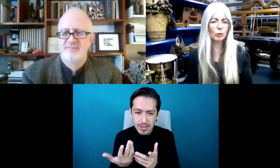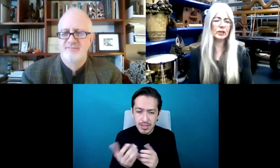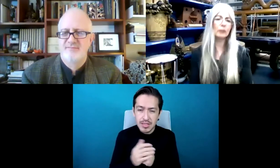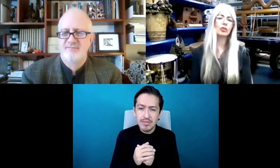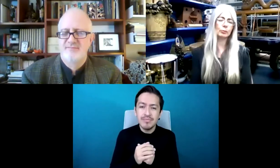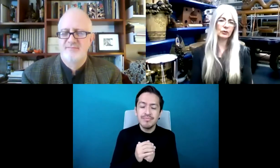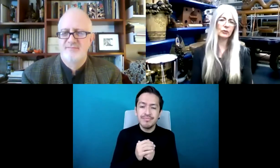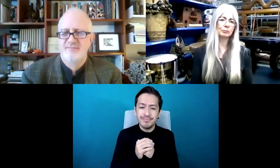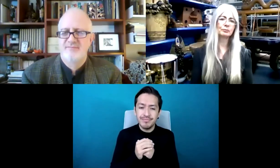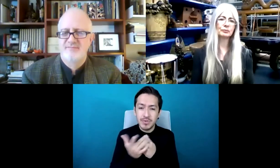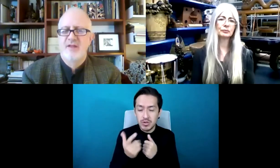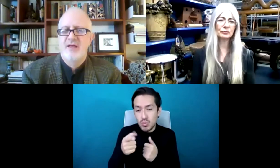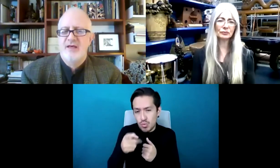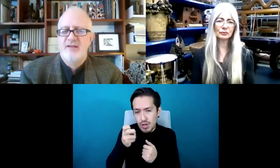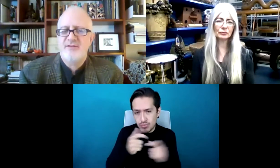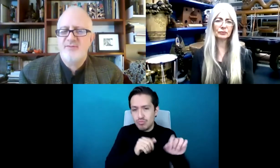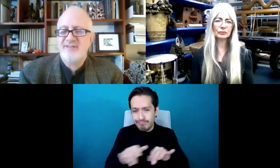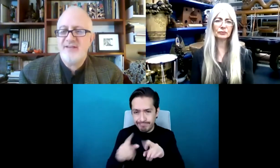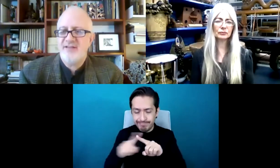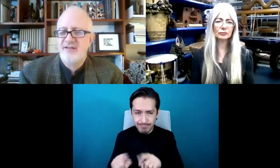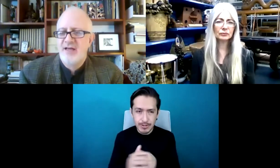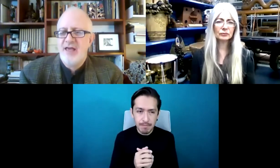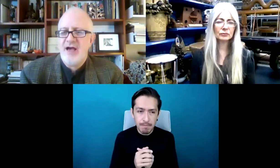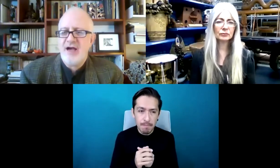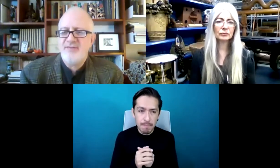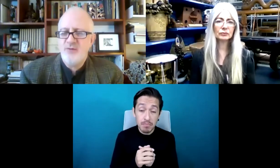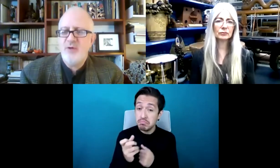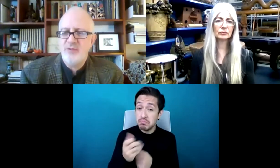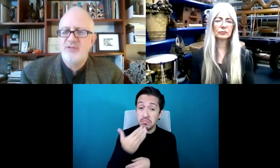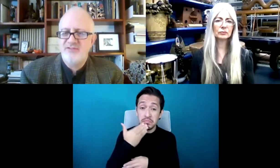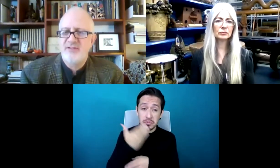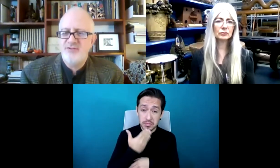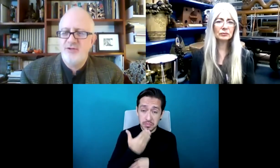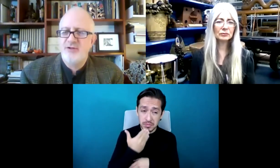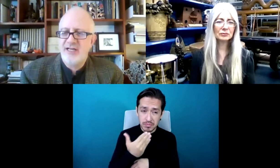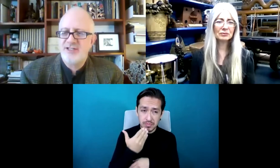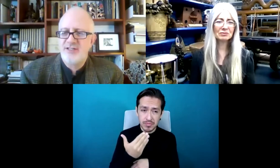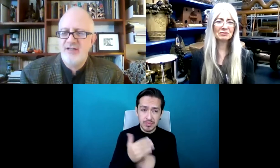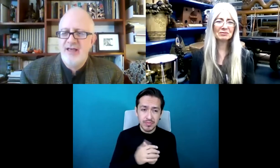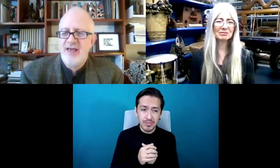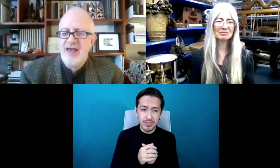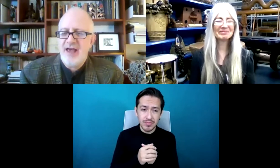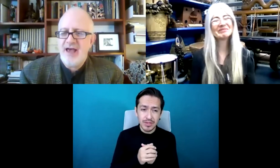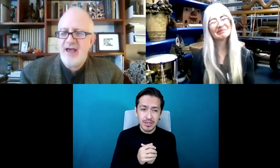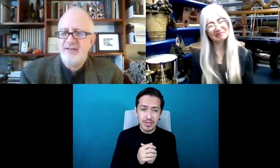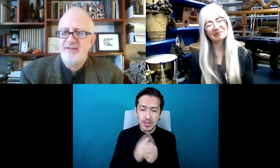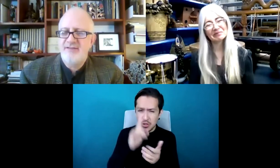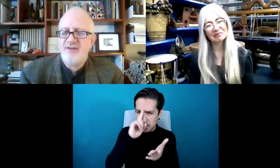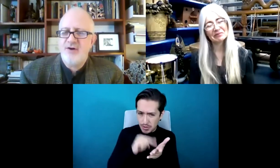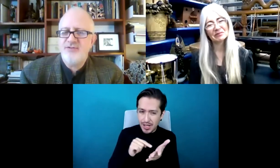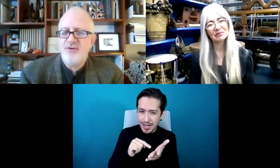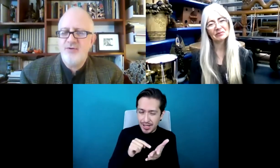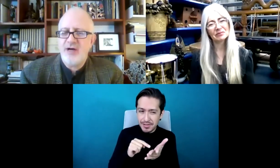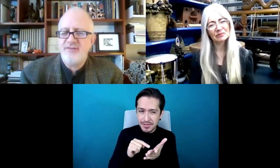el periodo de la cuarentena y tratar de volver a trabajar con los instrumentos. Fantástico. Creo que vamos a volver a